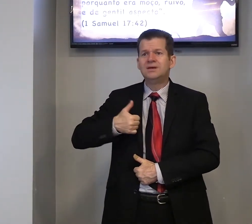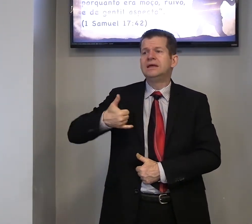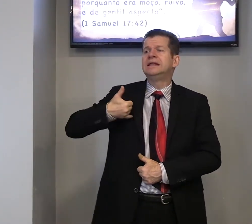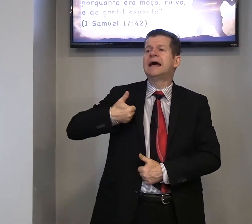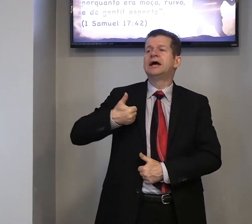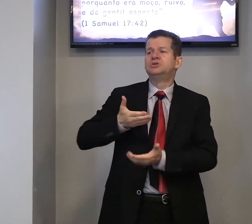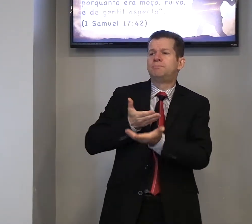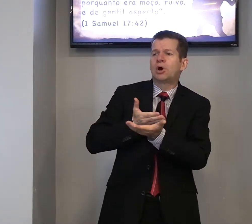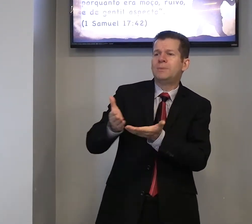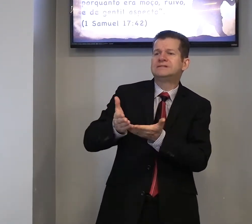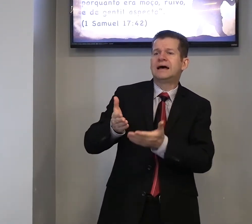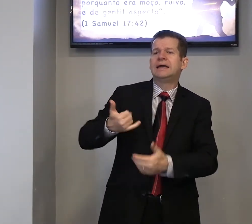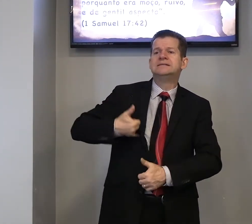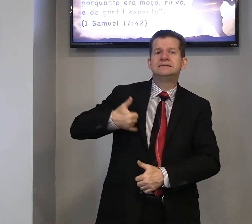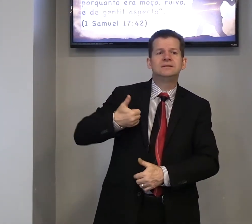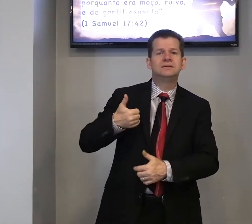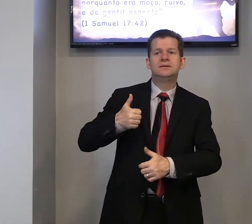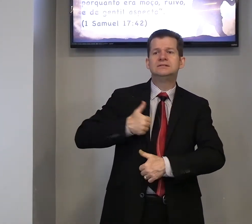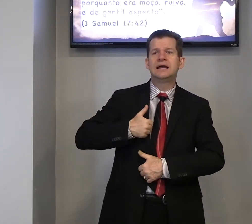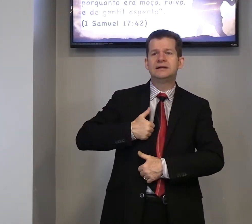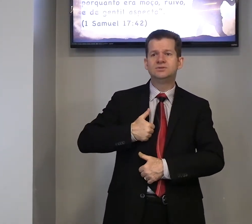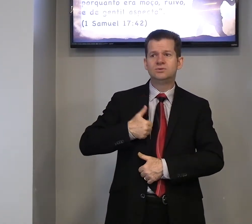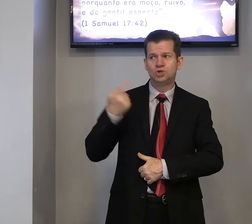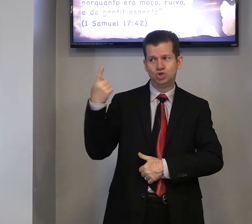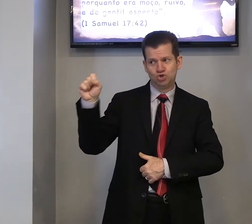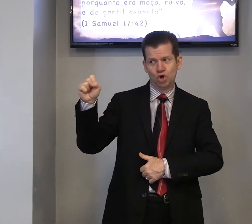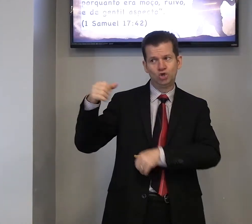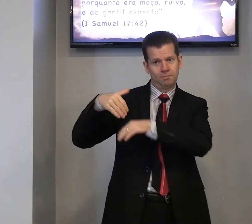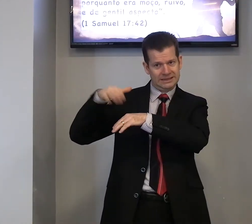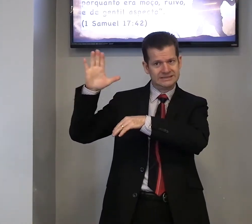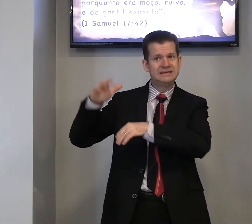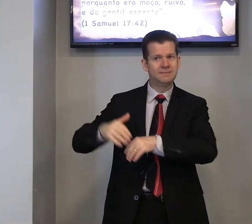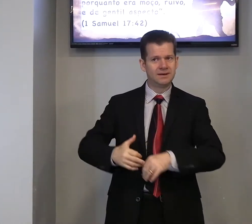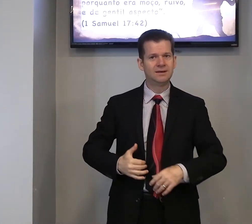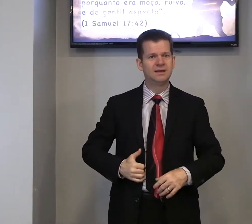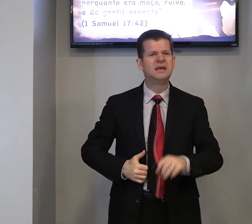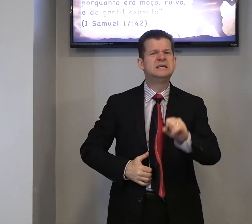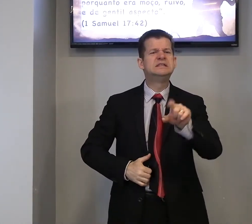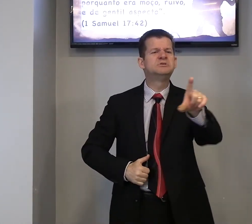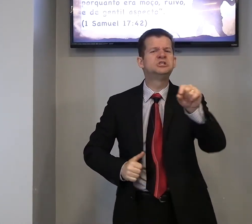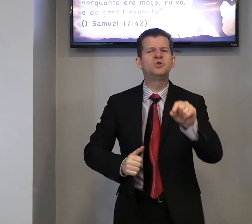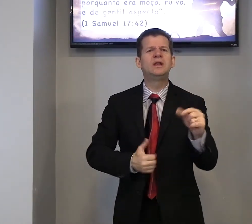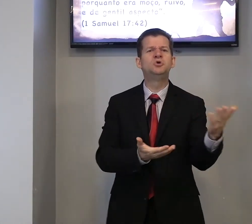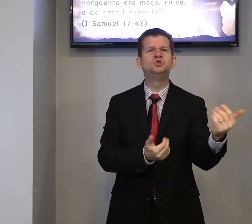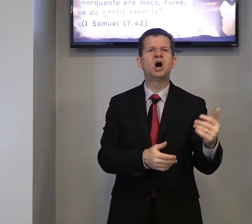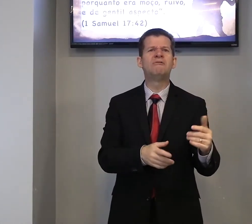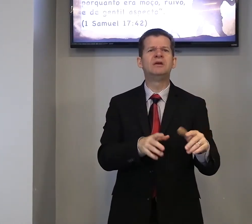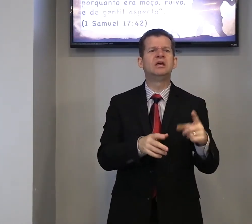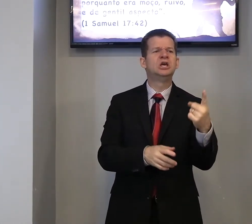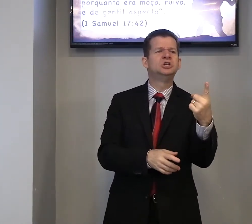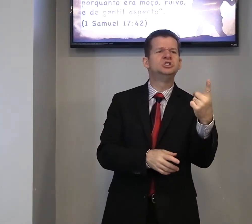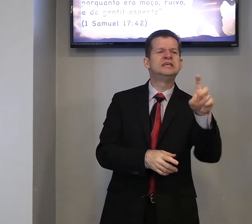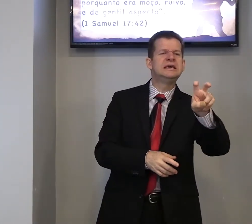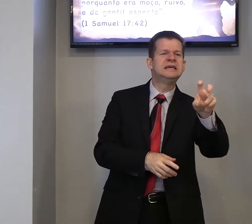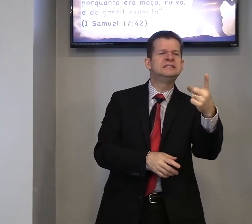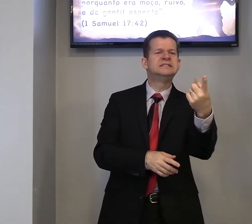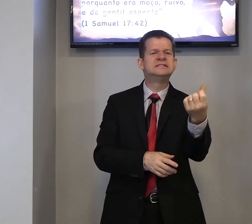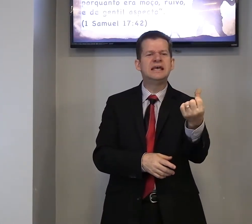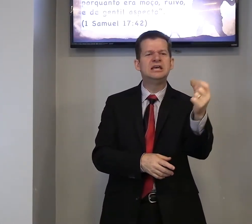Idade, para começar esse exército. 18, para cima. Se você escolher um jovem de 15, 16,